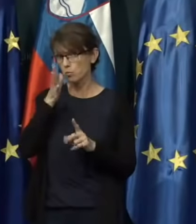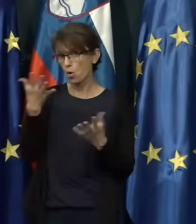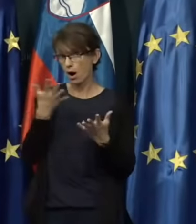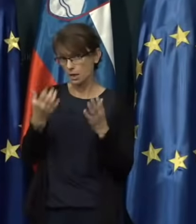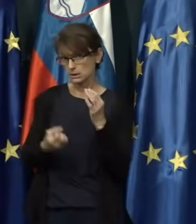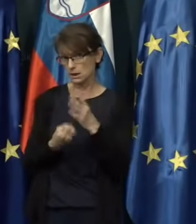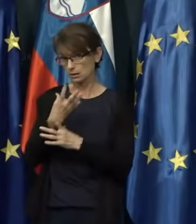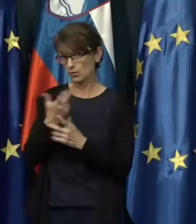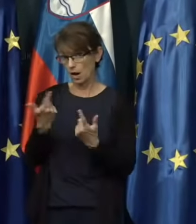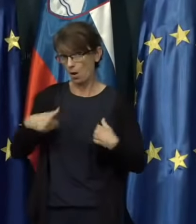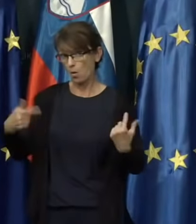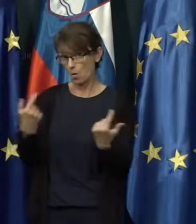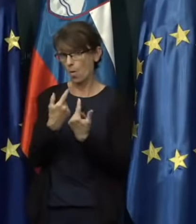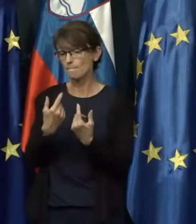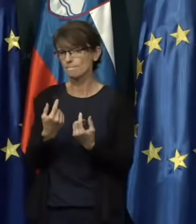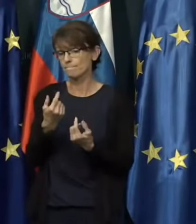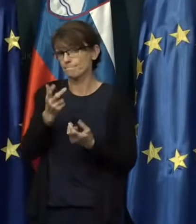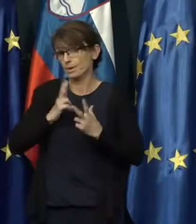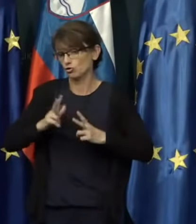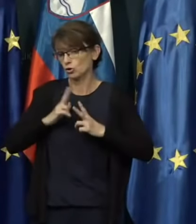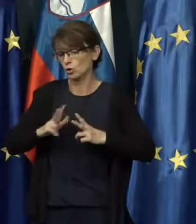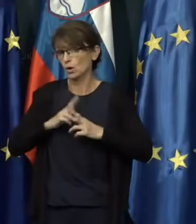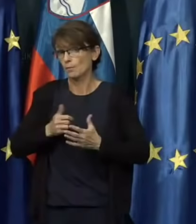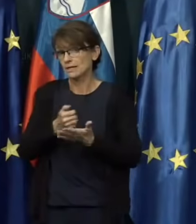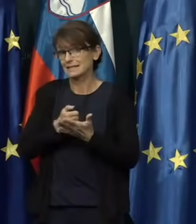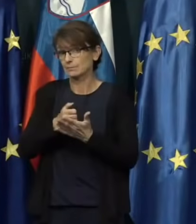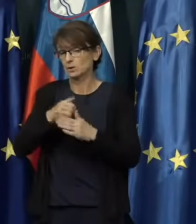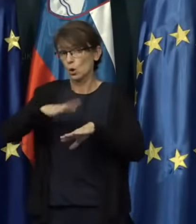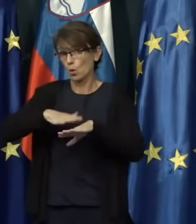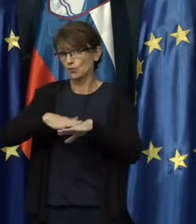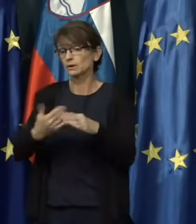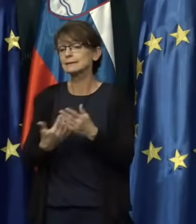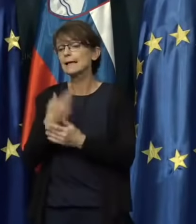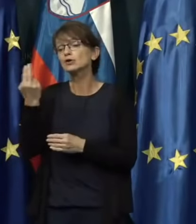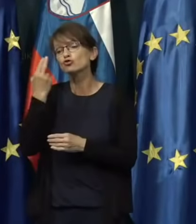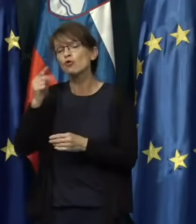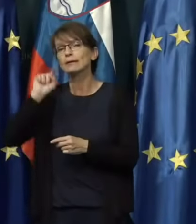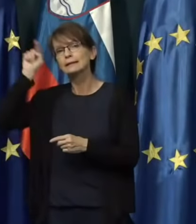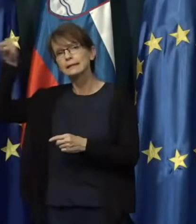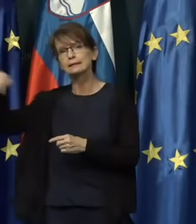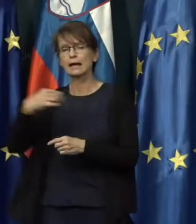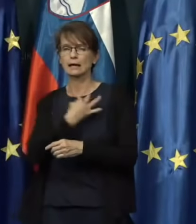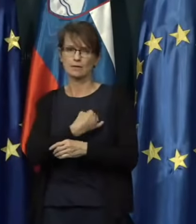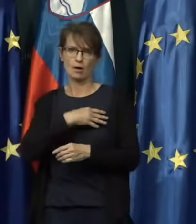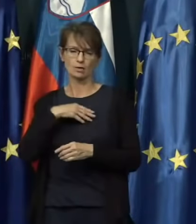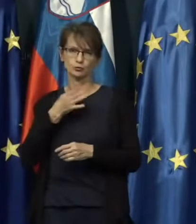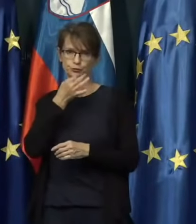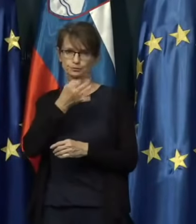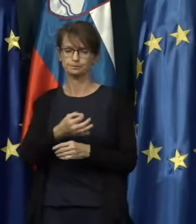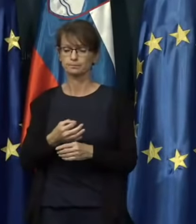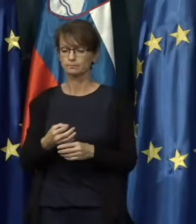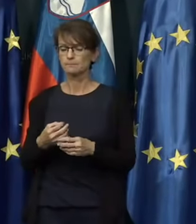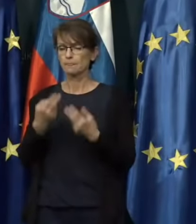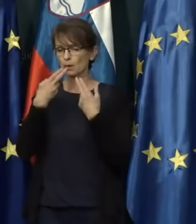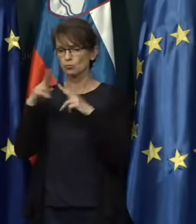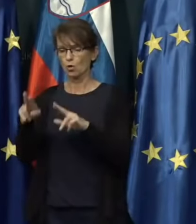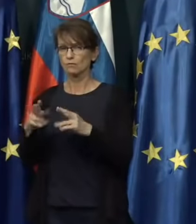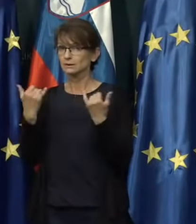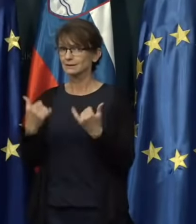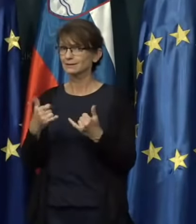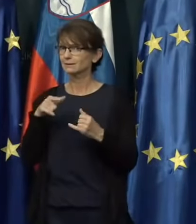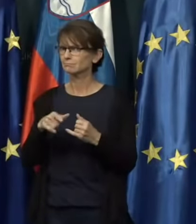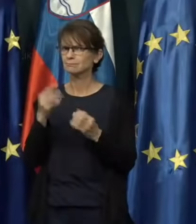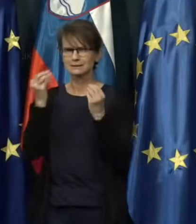razvilo, lahko pričakujemo nek sistem SMS-obvehčanja za seveda slovence na Hrvaškem? Mi v tem trenutku tega